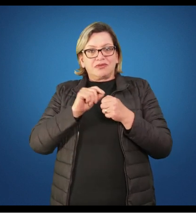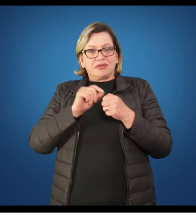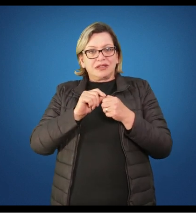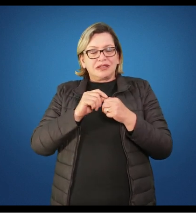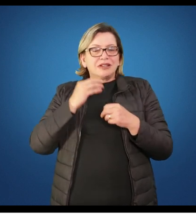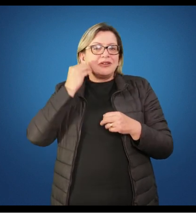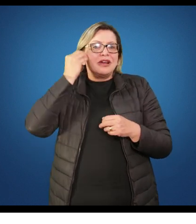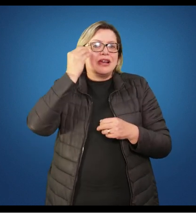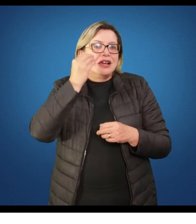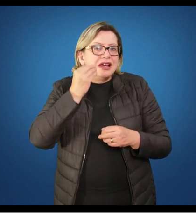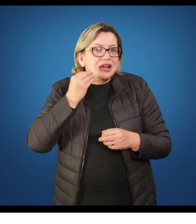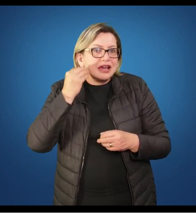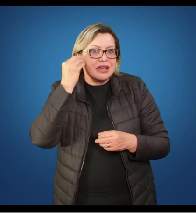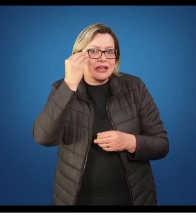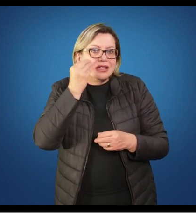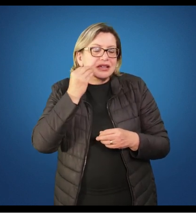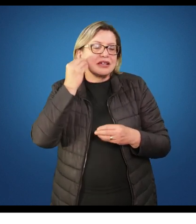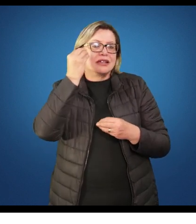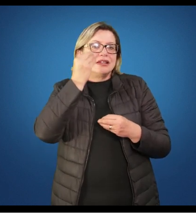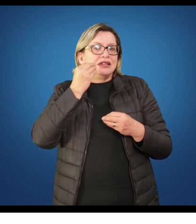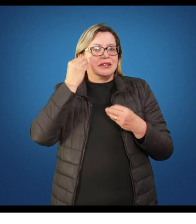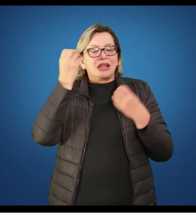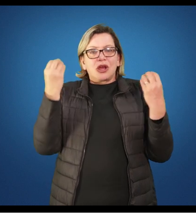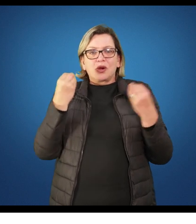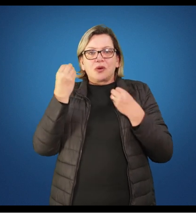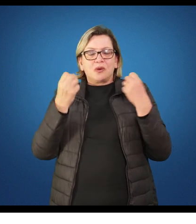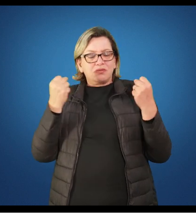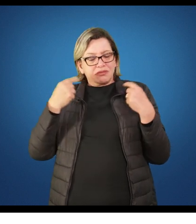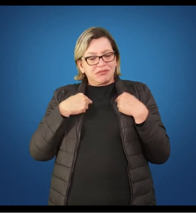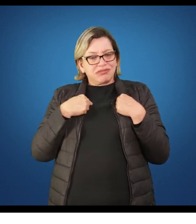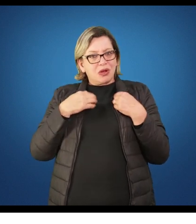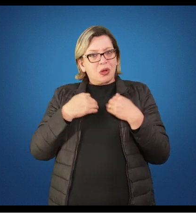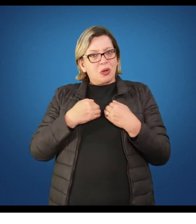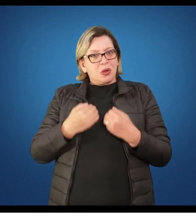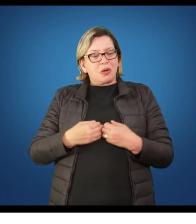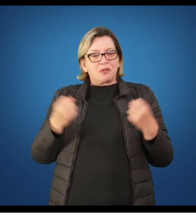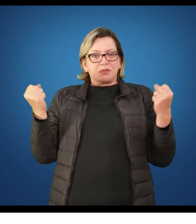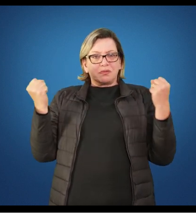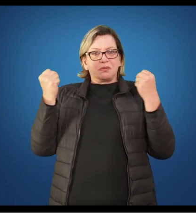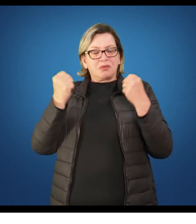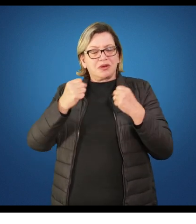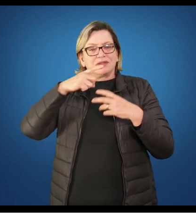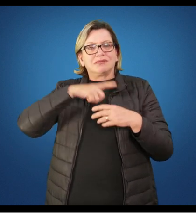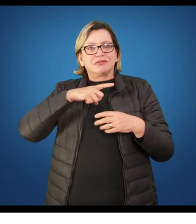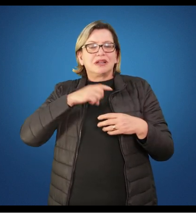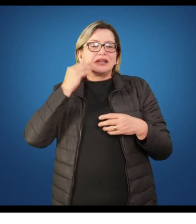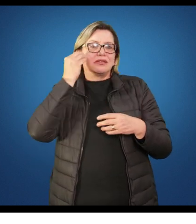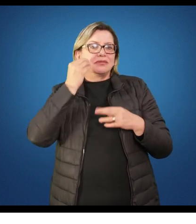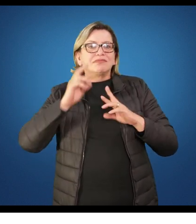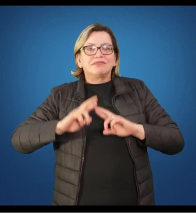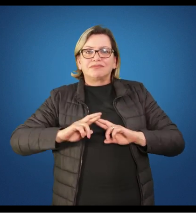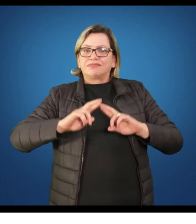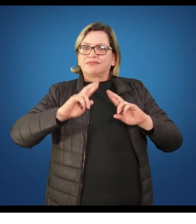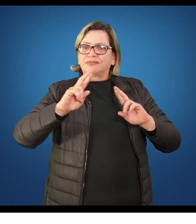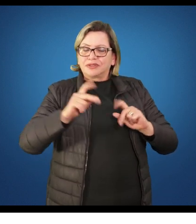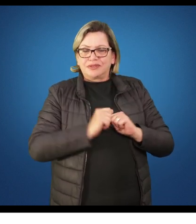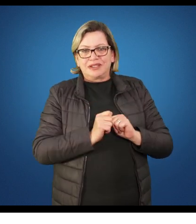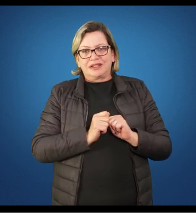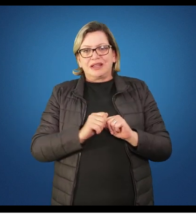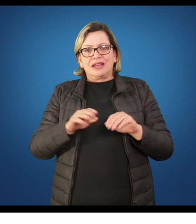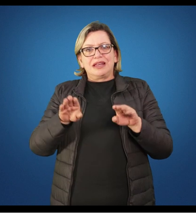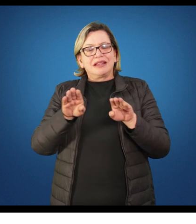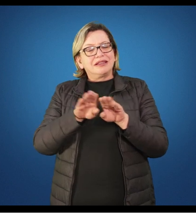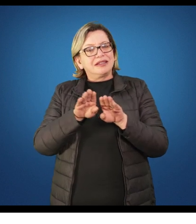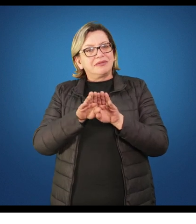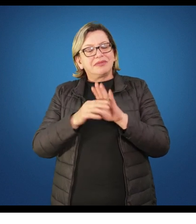experimentar, dentro dos limites das possibilidades do seu corpo, diferentes experiências de movimento. O documento ainda vai